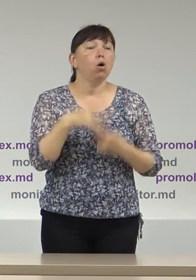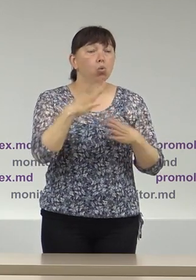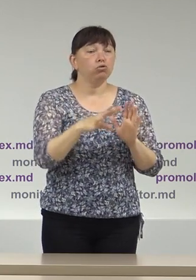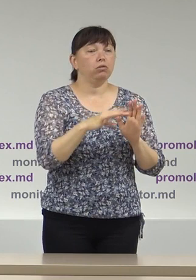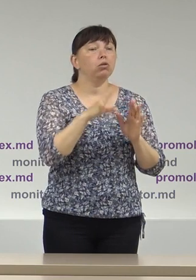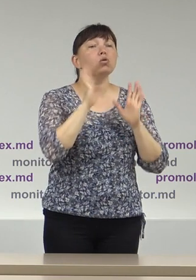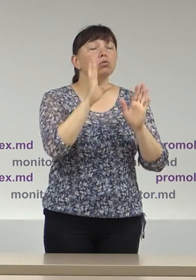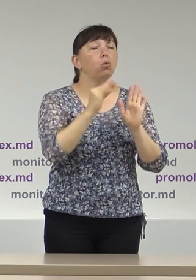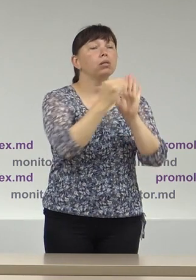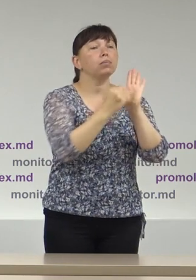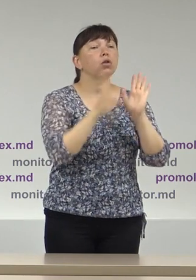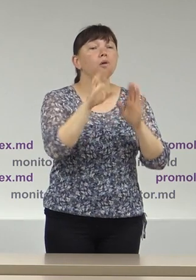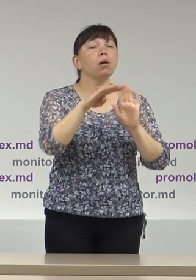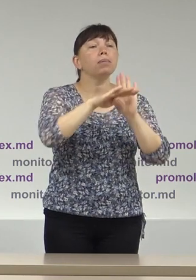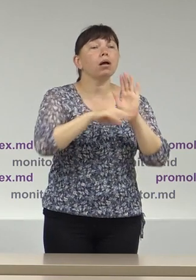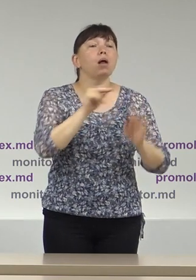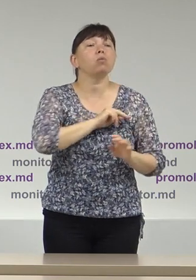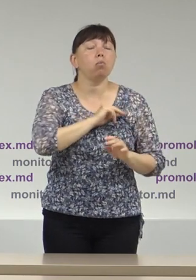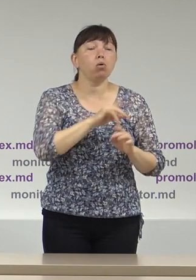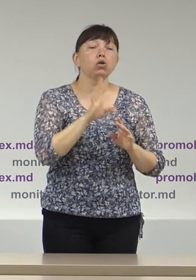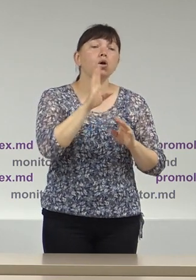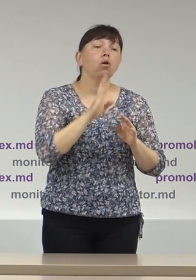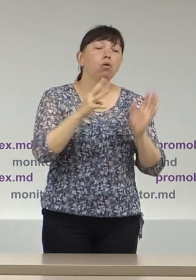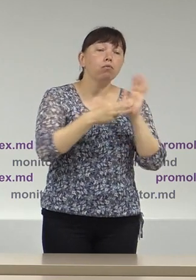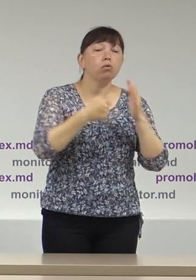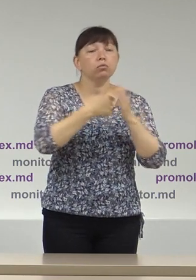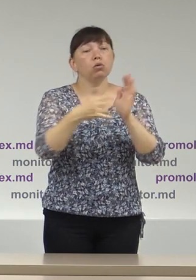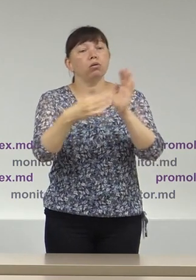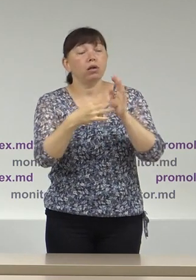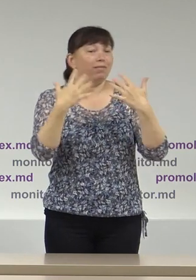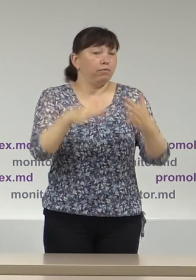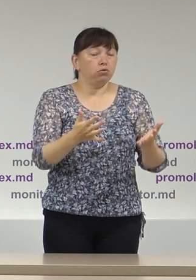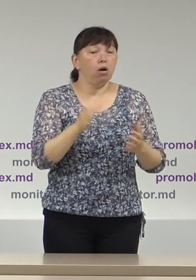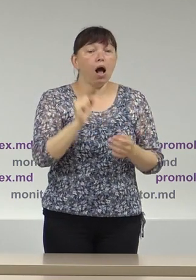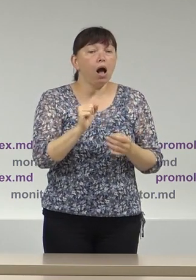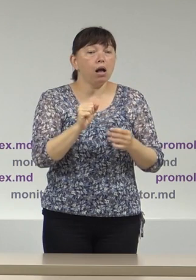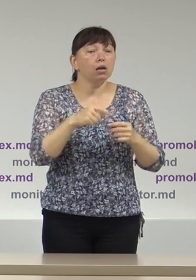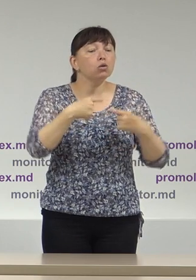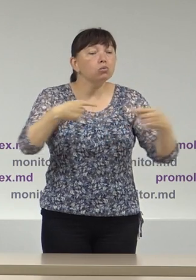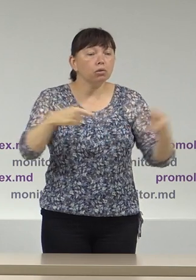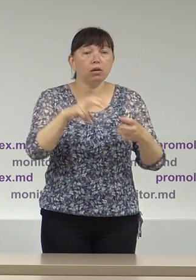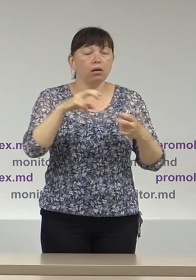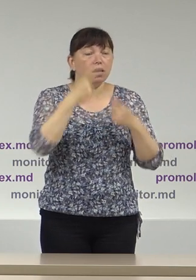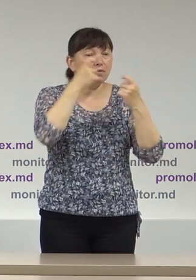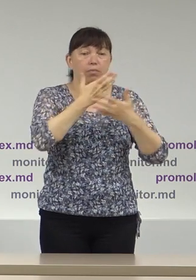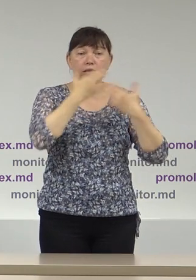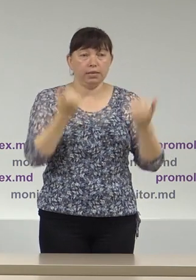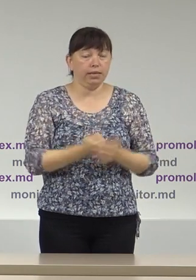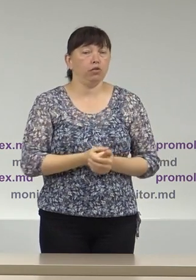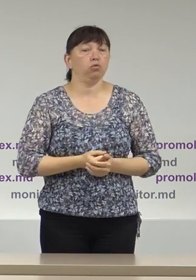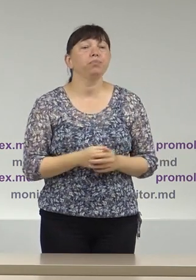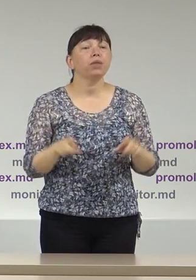muncă doar. Potrivit observatorilor, din totalul de 83 de vizite întreprinse în cadrul Consiliilor Electorale de